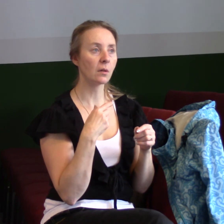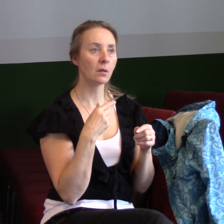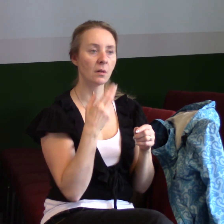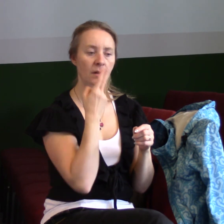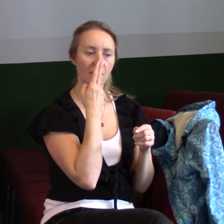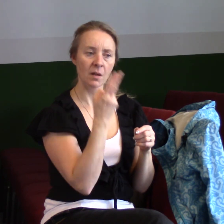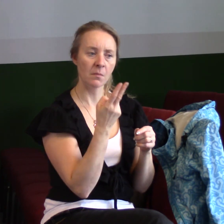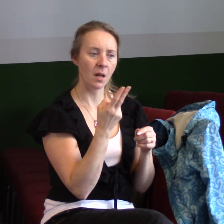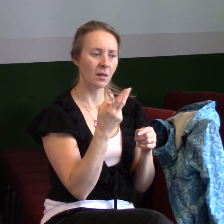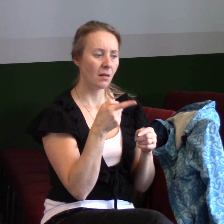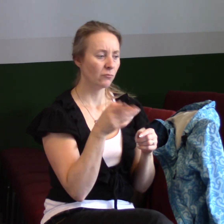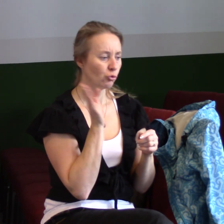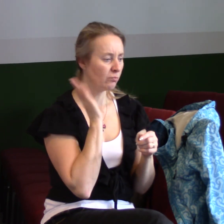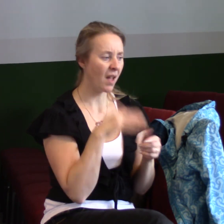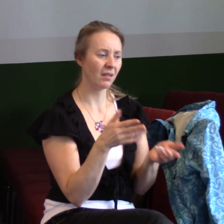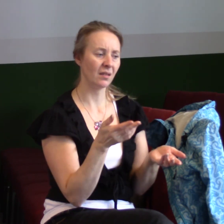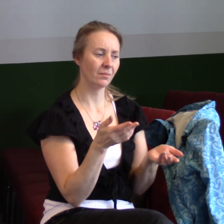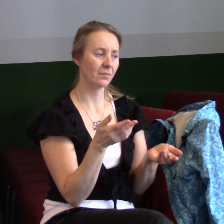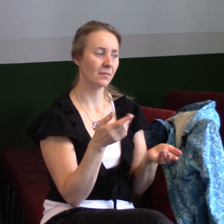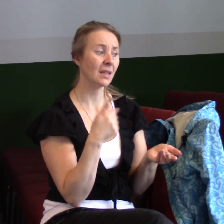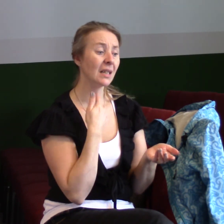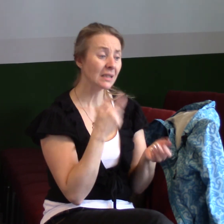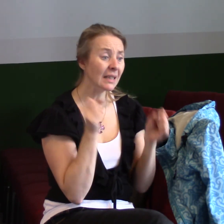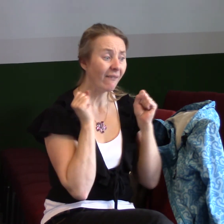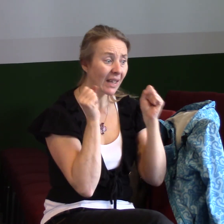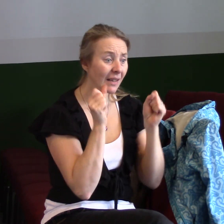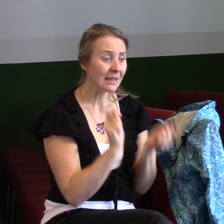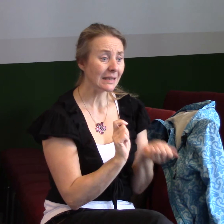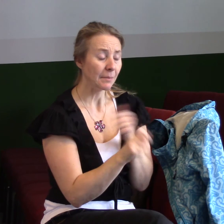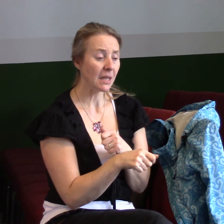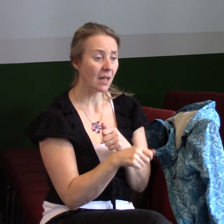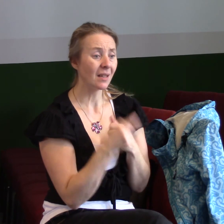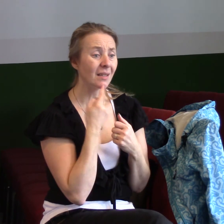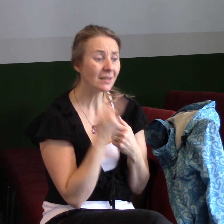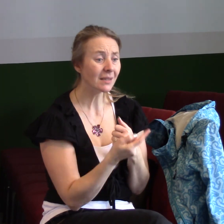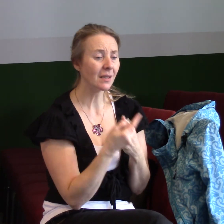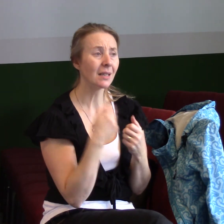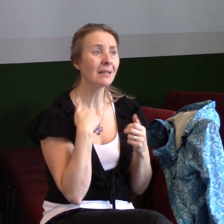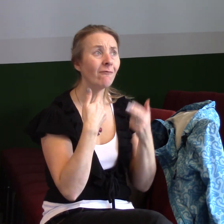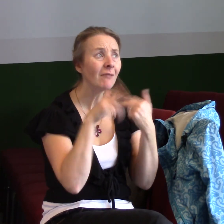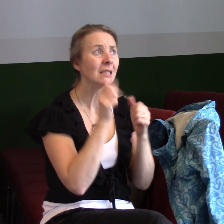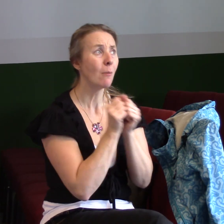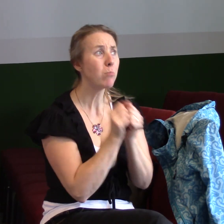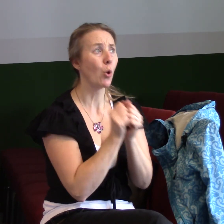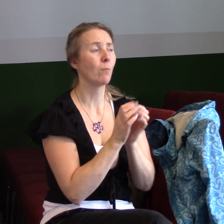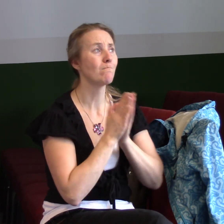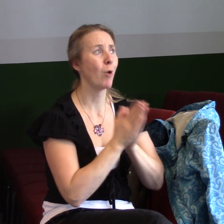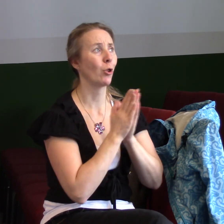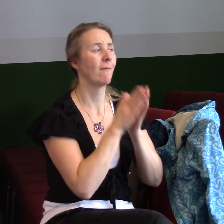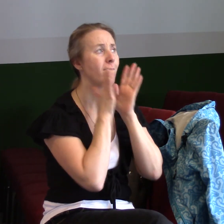jsem uměl a chtěl jsem jít to vítězství, že se to změní. A čím víc jsem bojoval a modl jsem se a volal Bohu, tím to